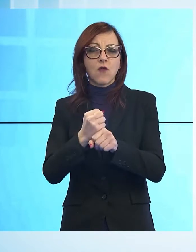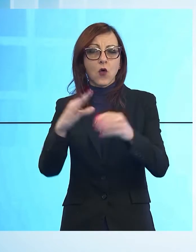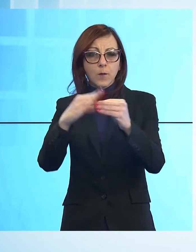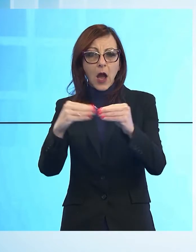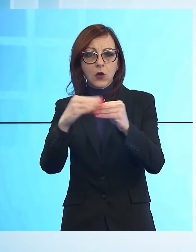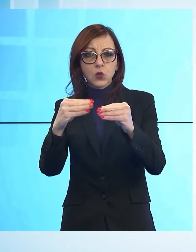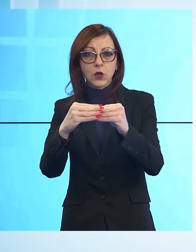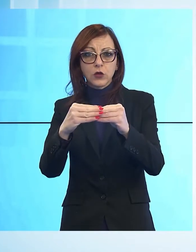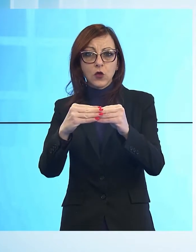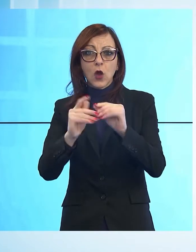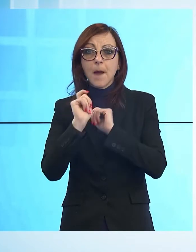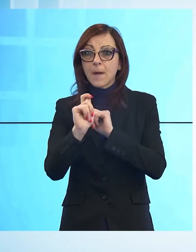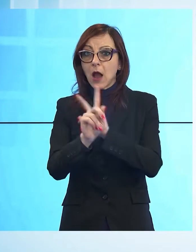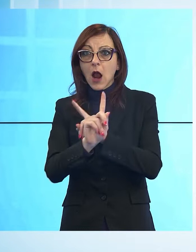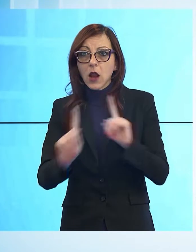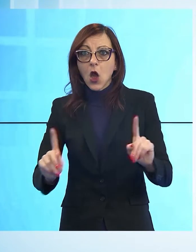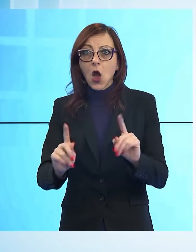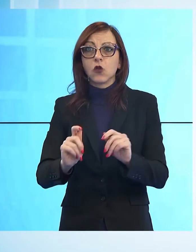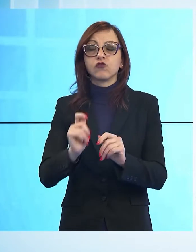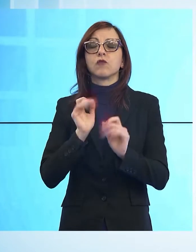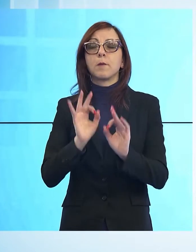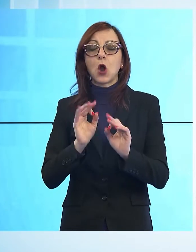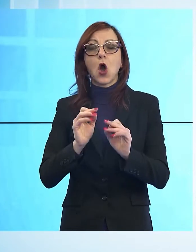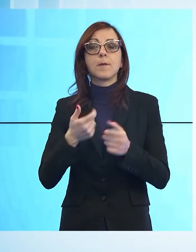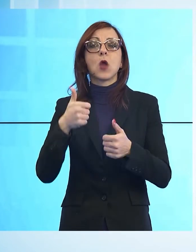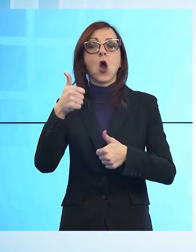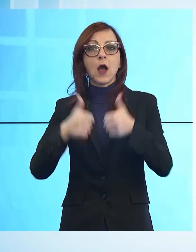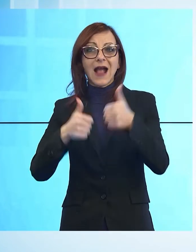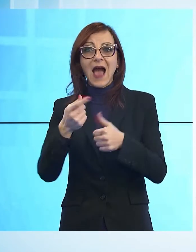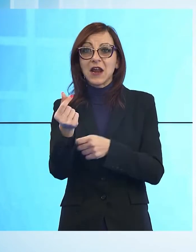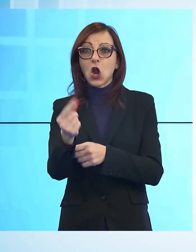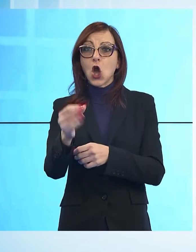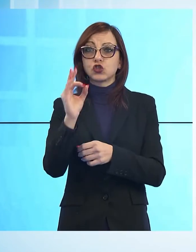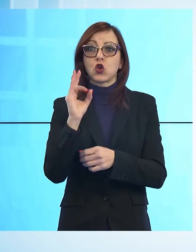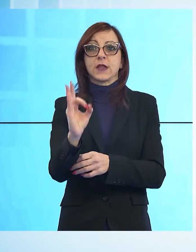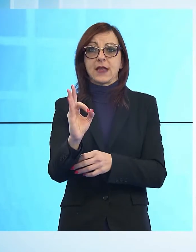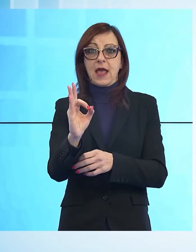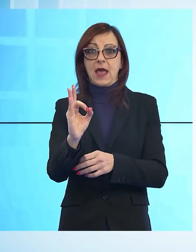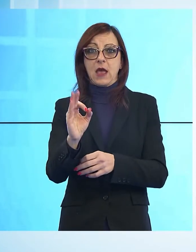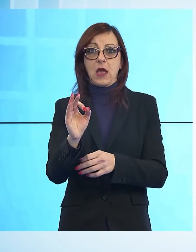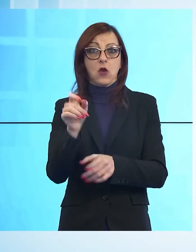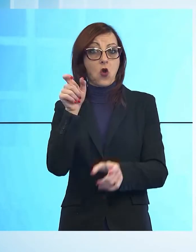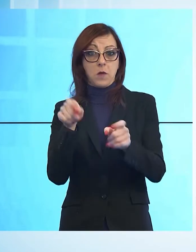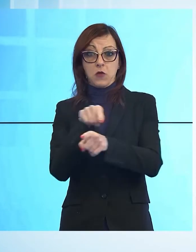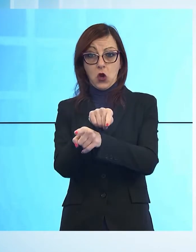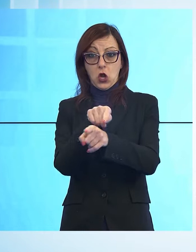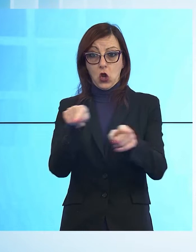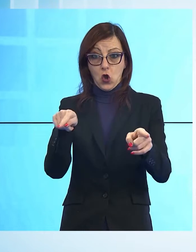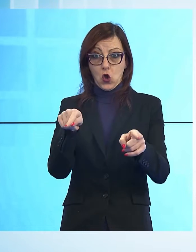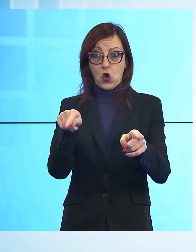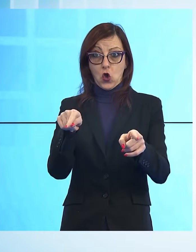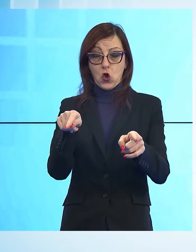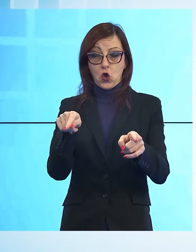non sono stati pagati, per cui gli appalti erano a costo zero e questo praticamente permetteva a questi signori, a questi soggetti indagati, poi